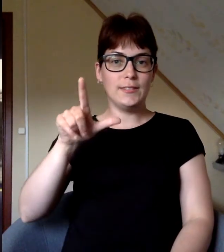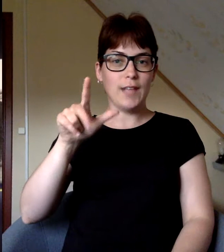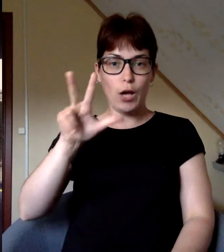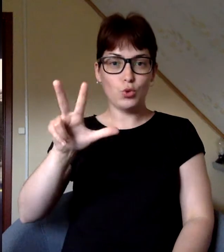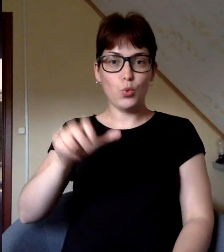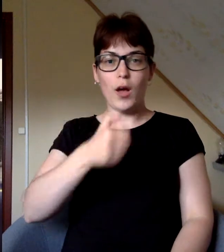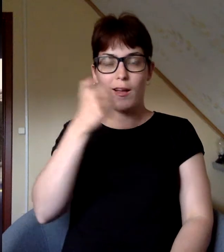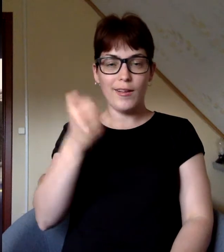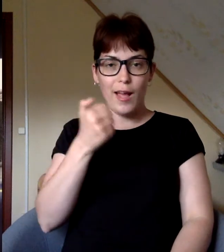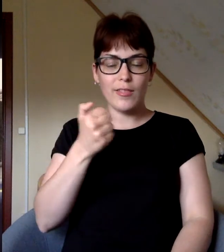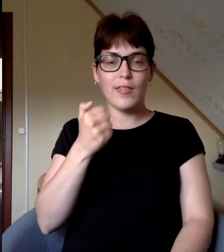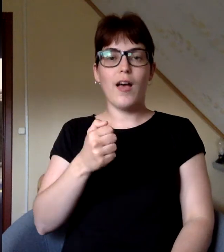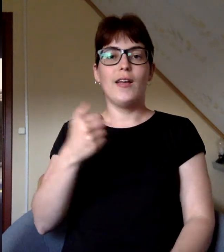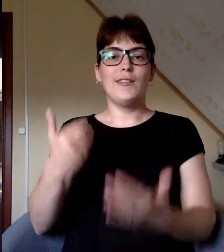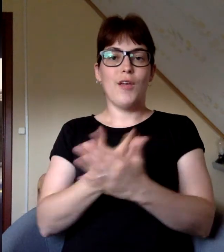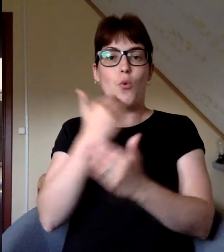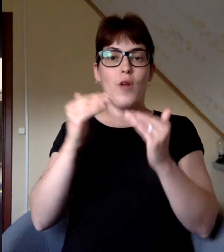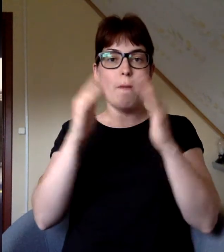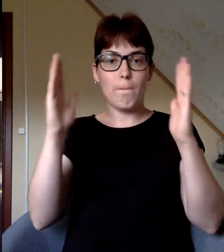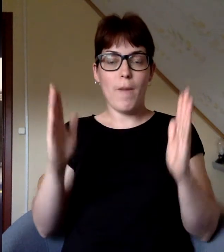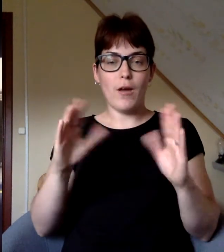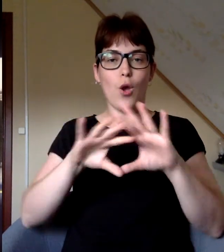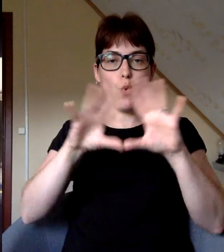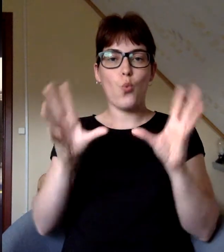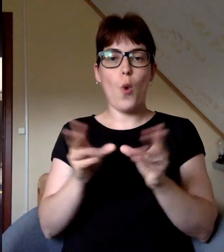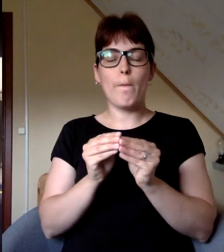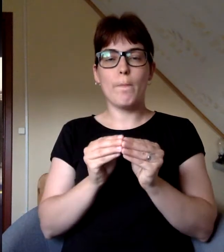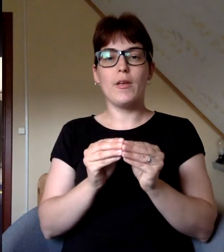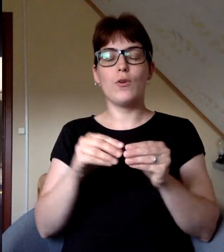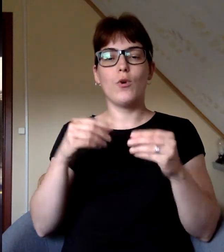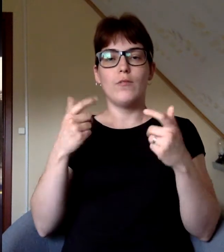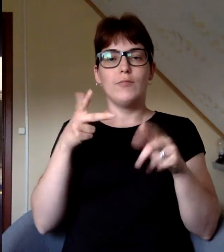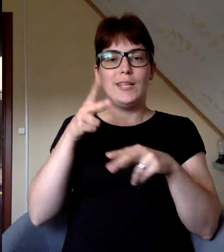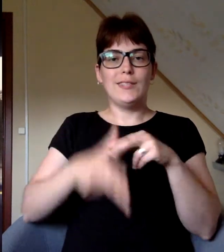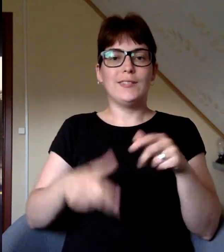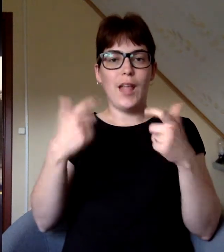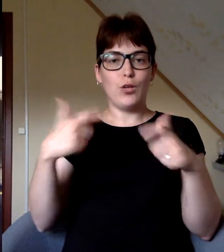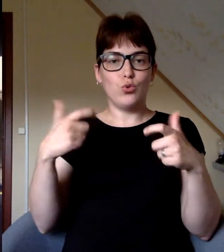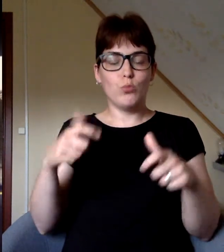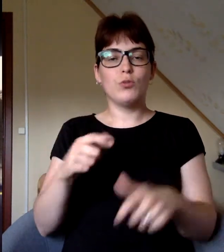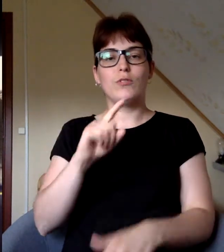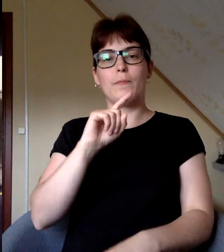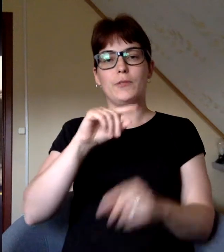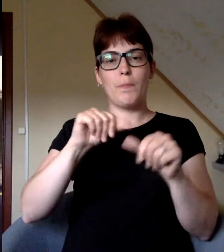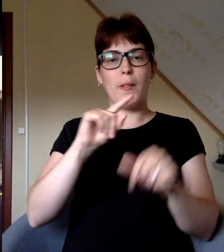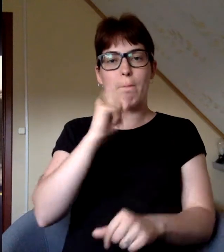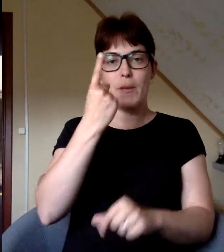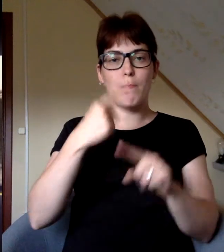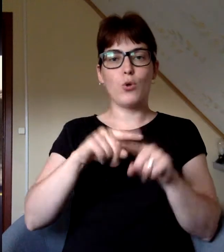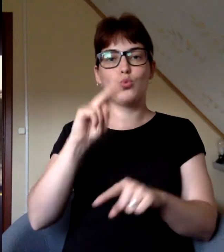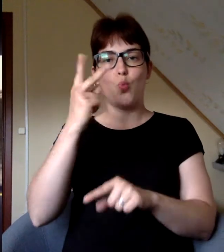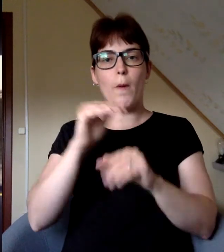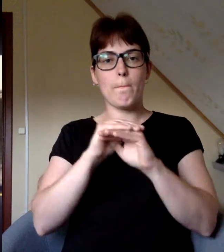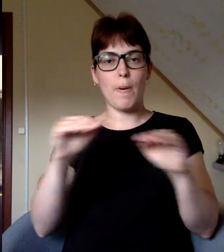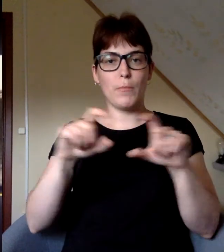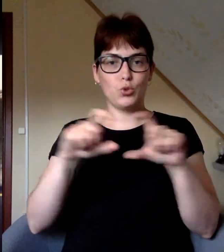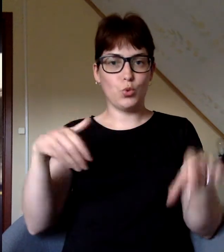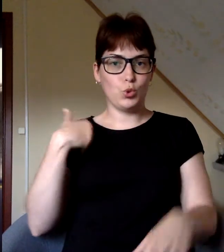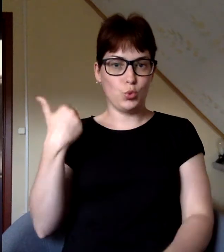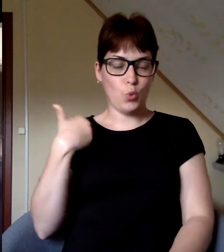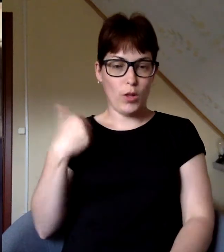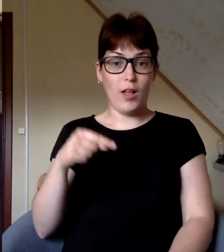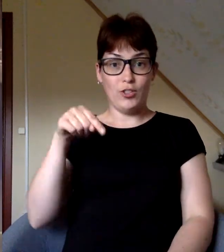1938. gadā jaunajā ēkā kopīgu izlaidumu smeltenes pilsētas pirmās un otrās pamatskolas